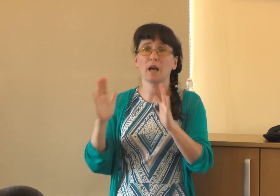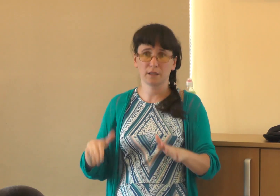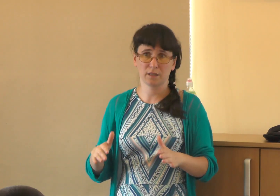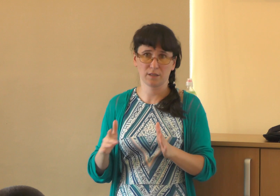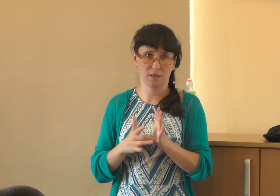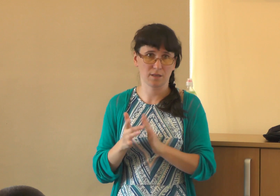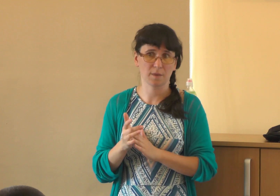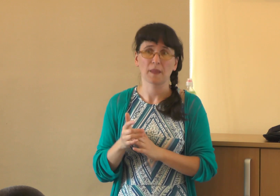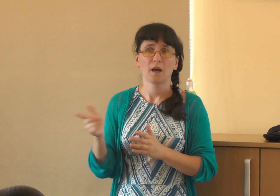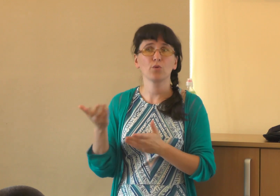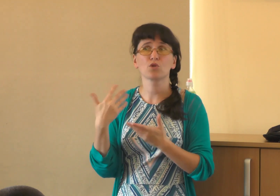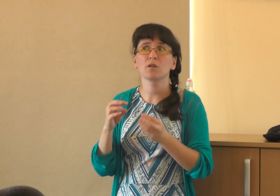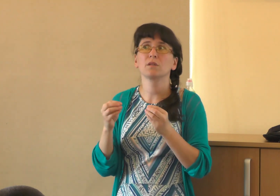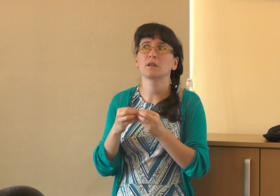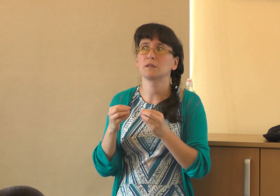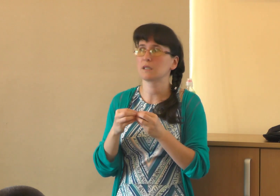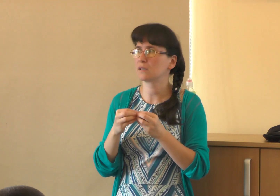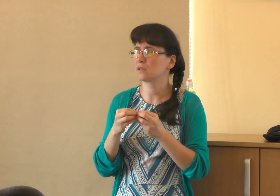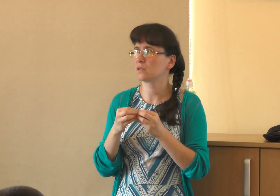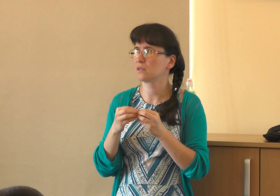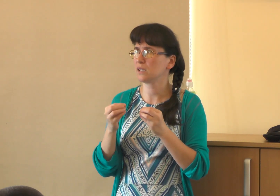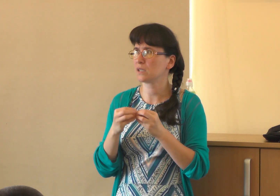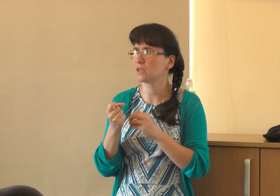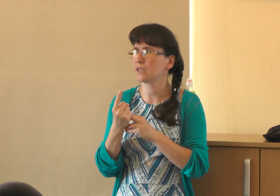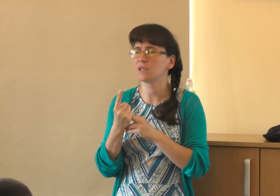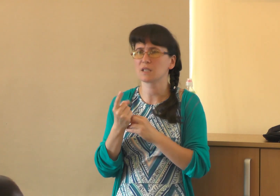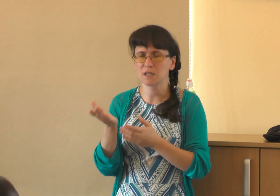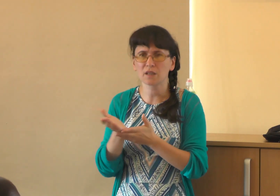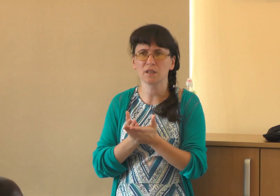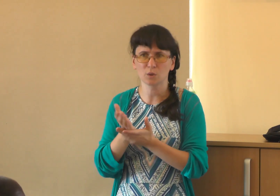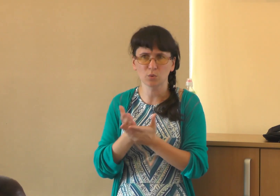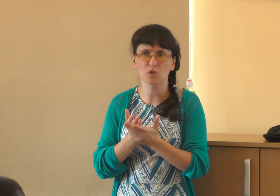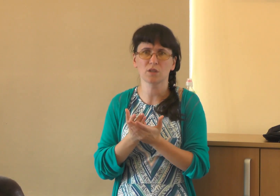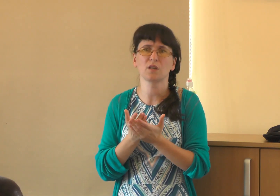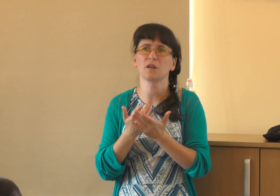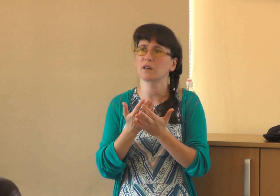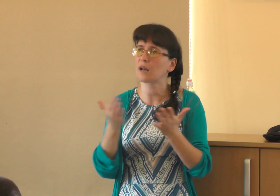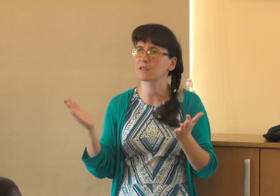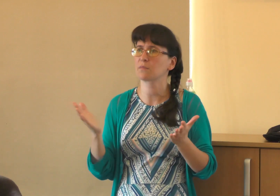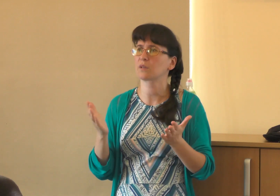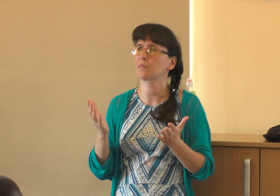лагерь христианский. Они уже где-то 10 или 11 лет, они служат разным, например,